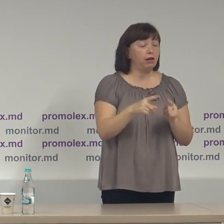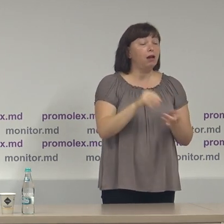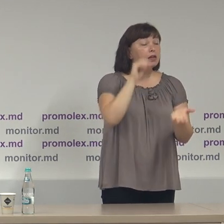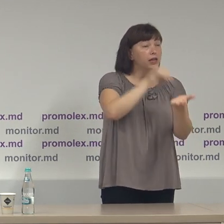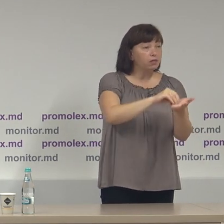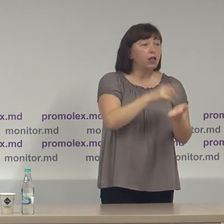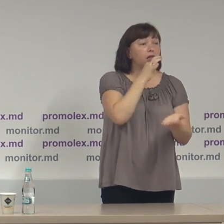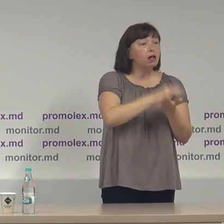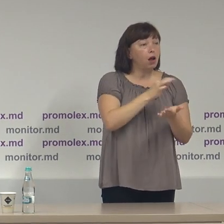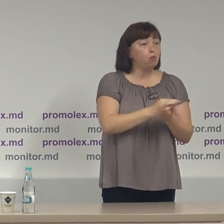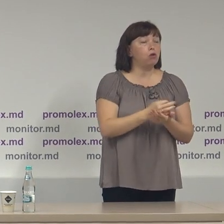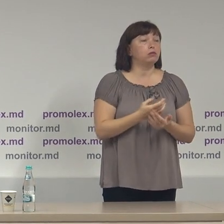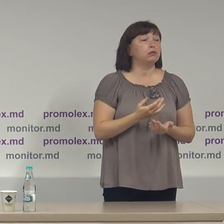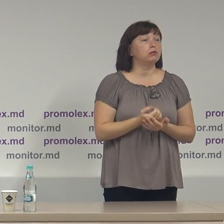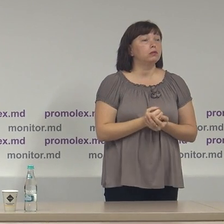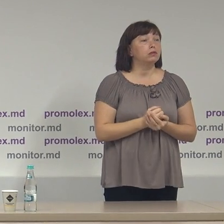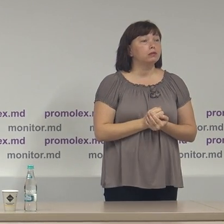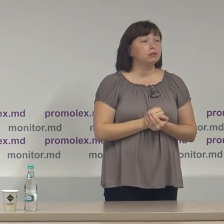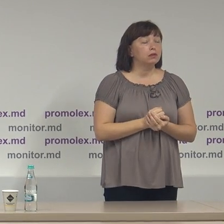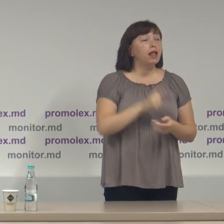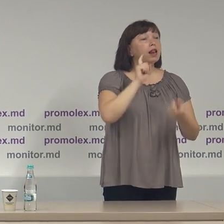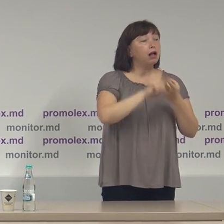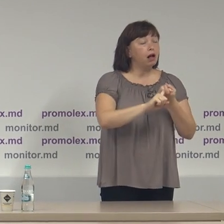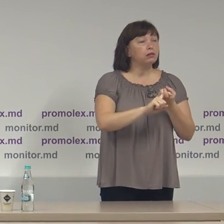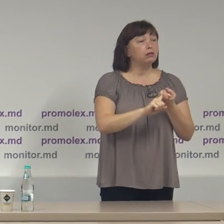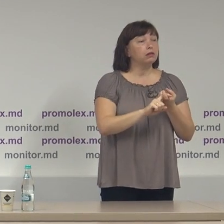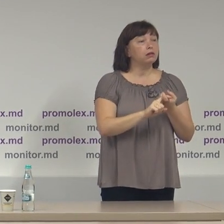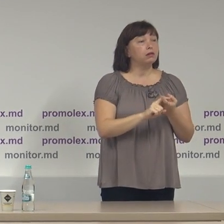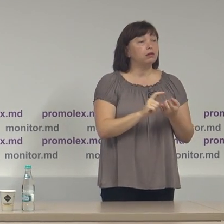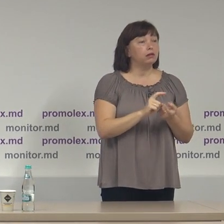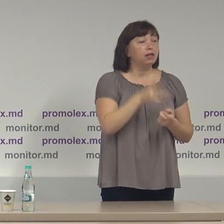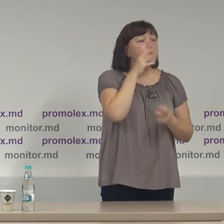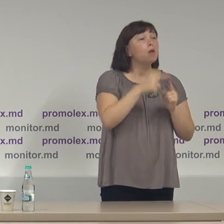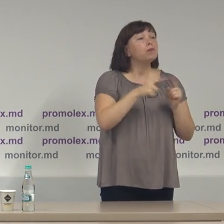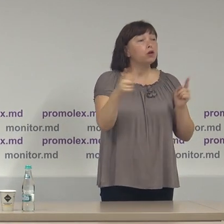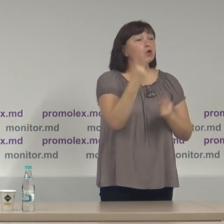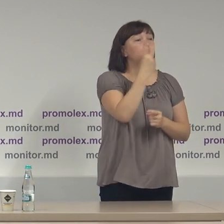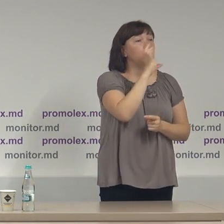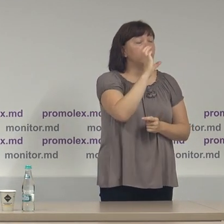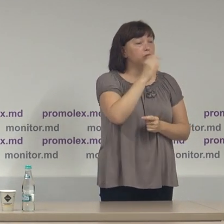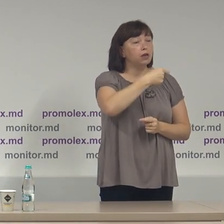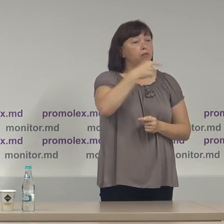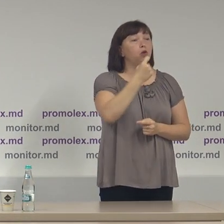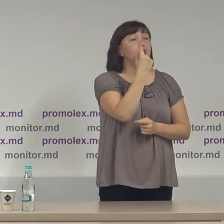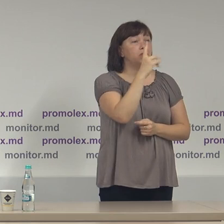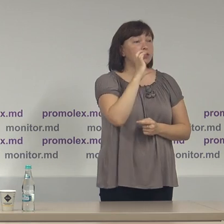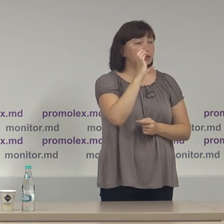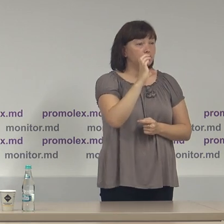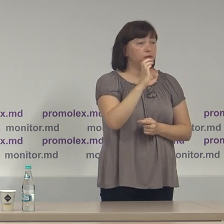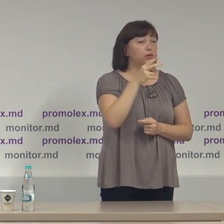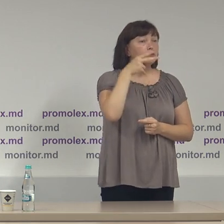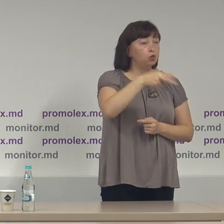raport este legată de perioada de 2 septembrie, 11 septembrie